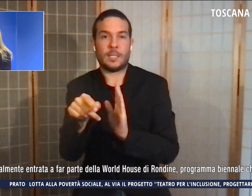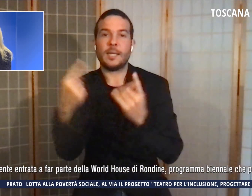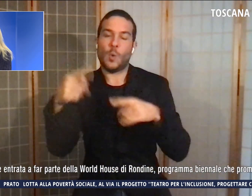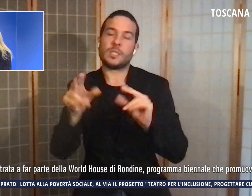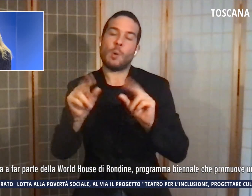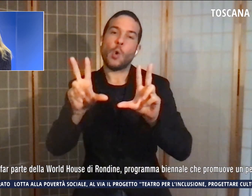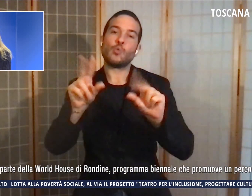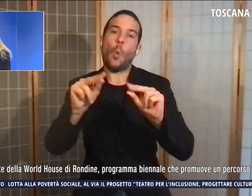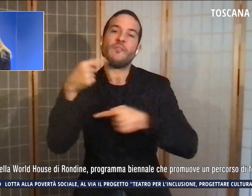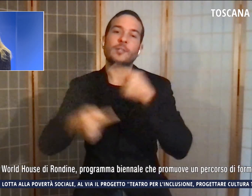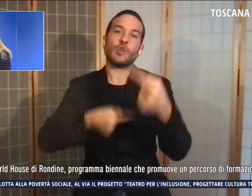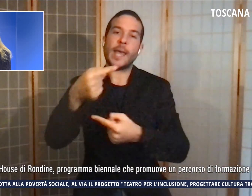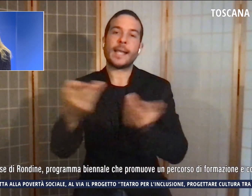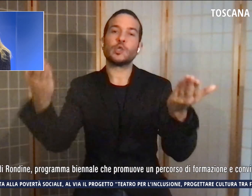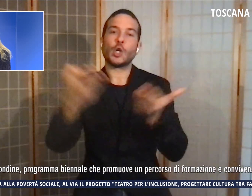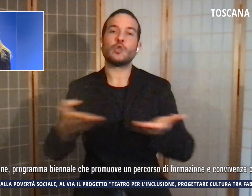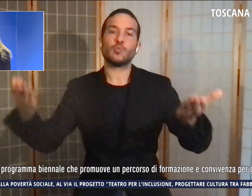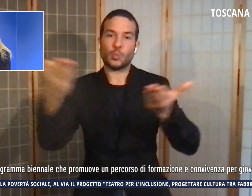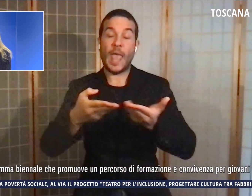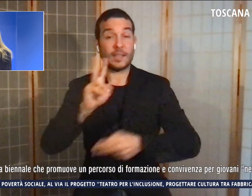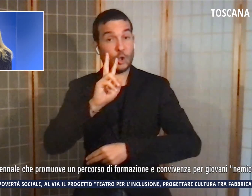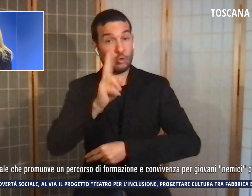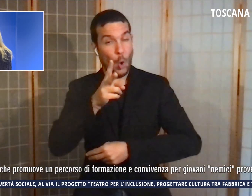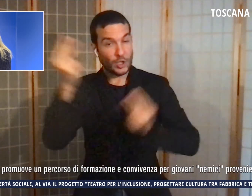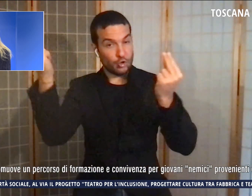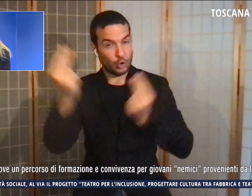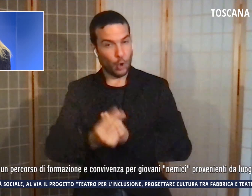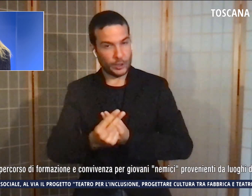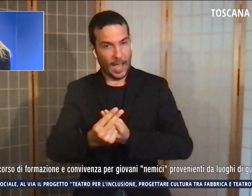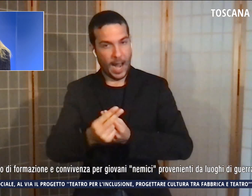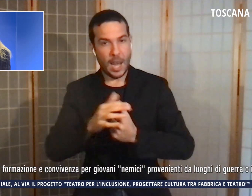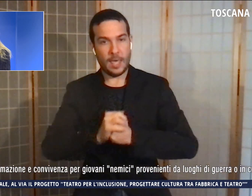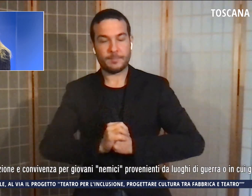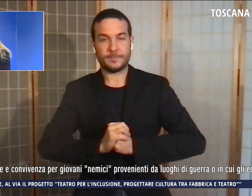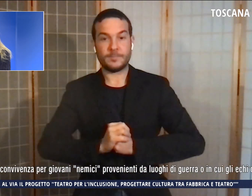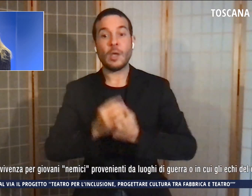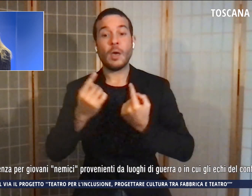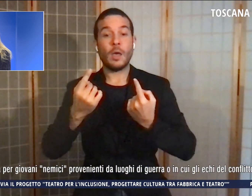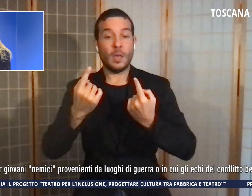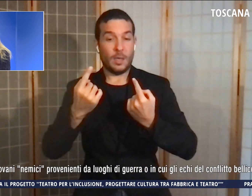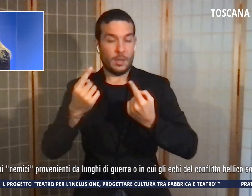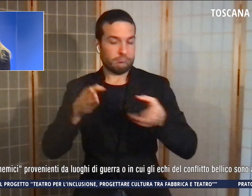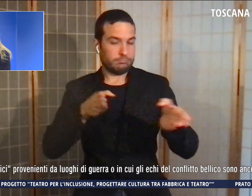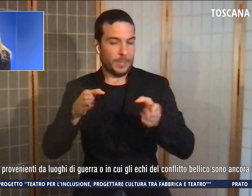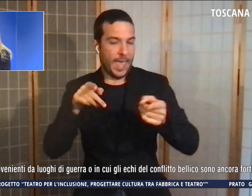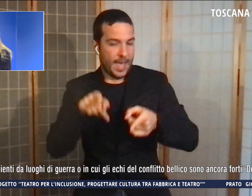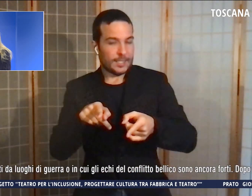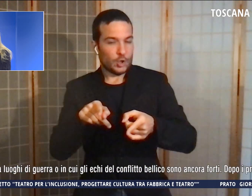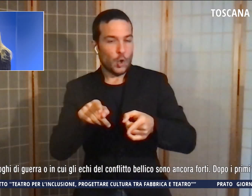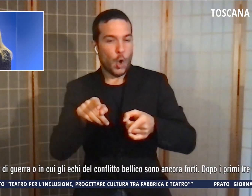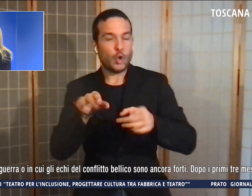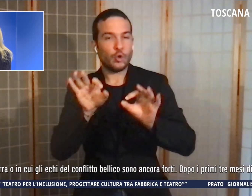studenti, 12 in tutto, che in questi giorni è ufficialmente entrata a far parte della